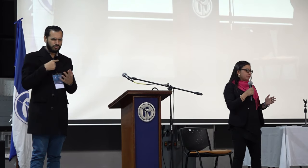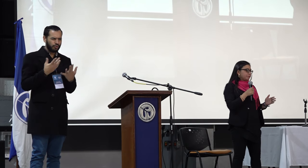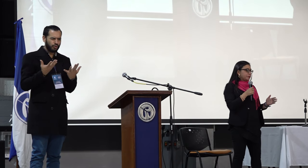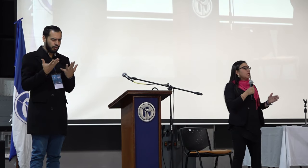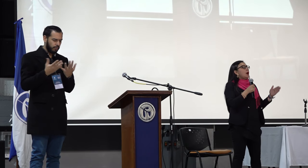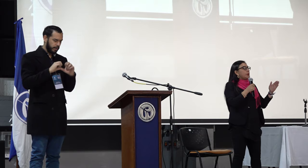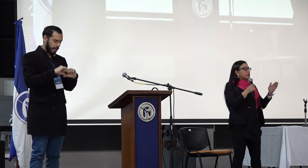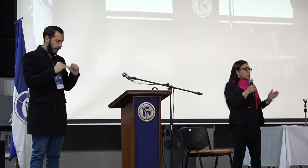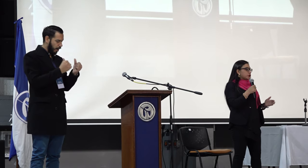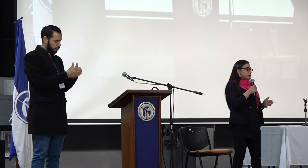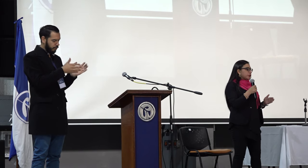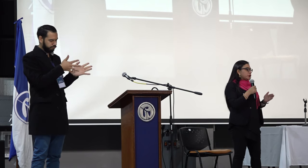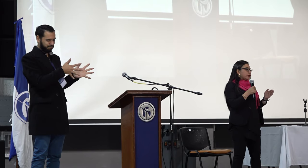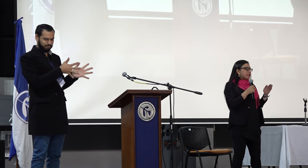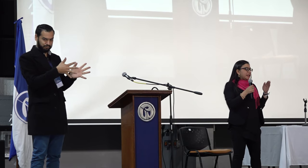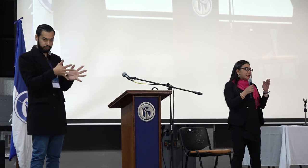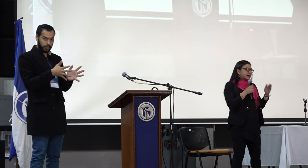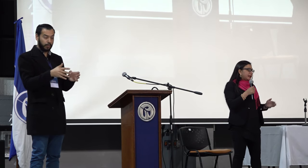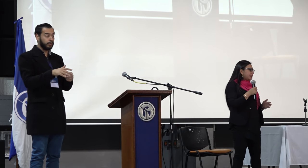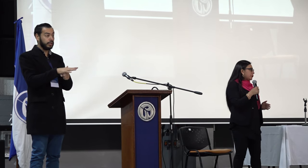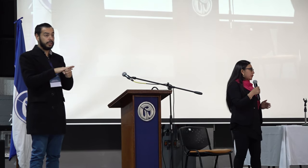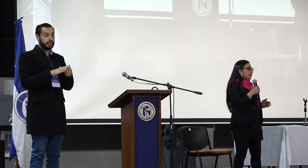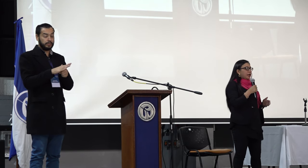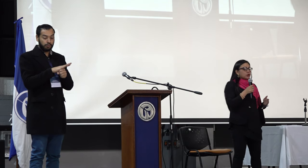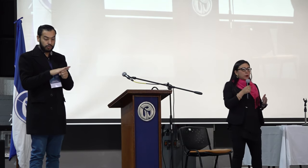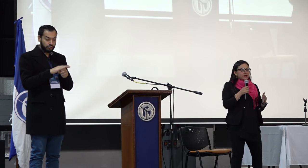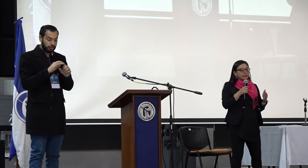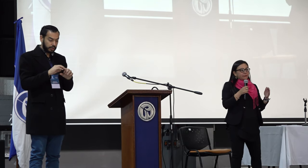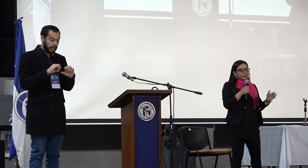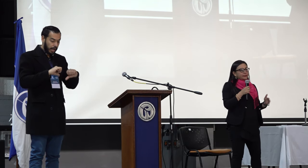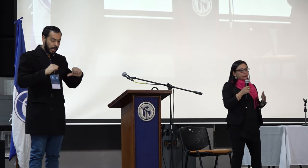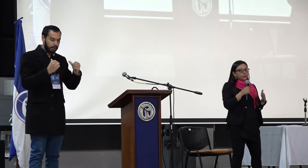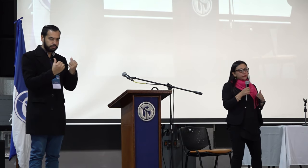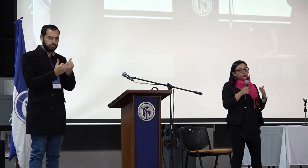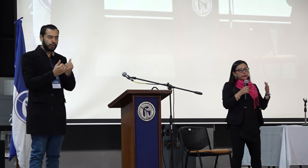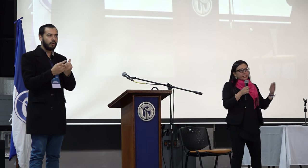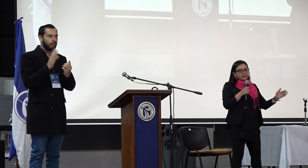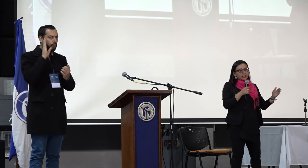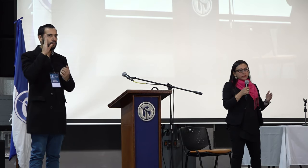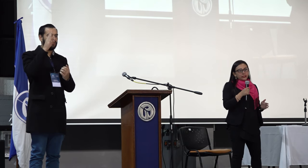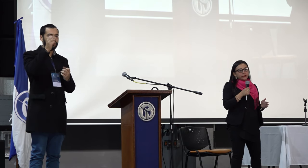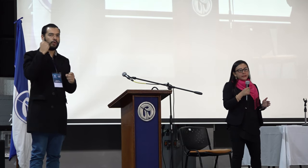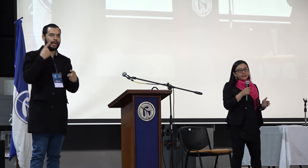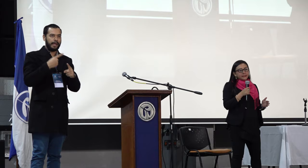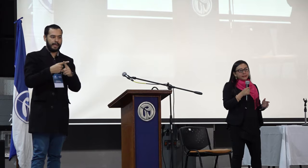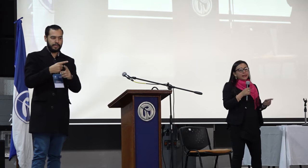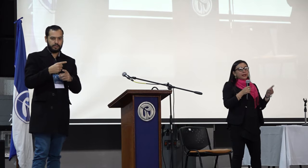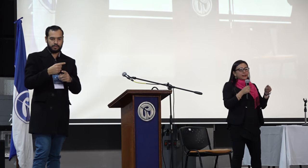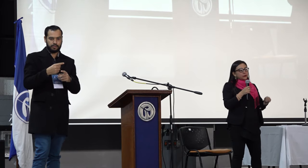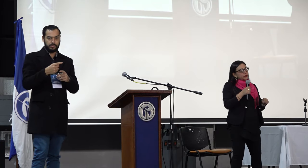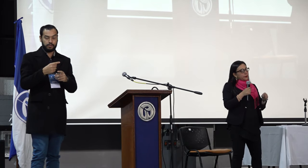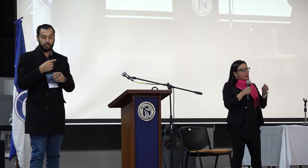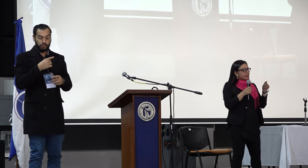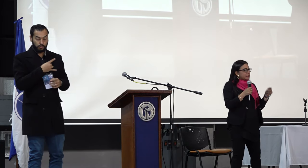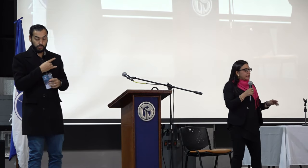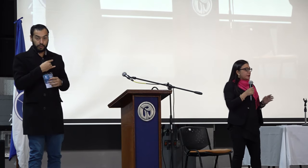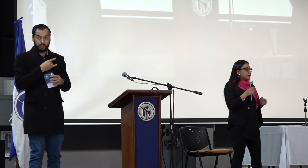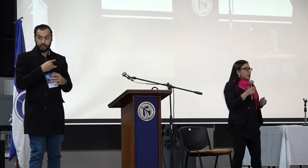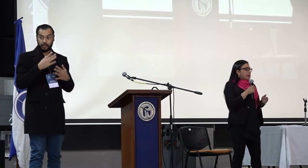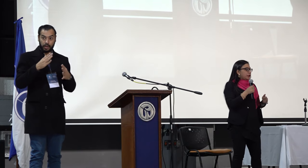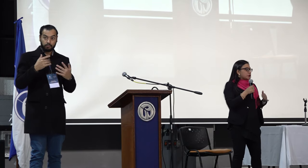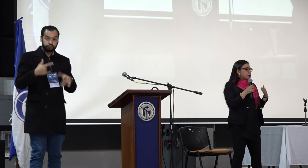aulas, porque son situaciones y escenarios en los cuales se van a enfrentar los futuros egresados de la universidad e inclusive